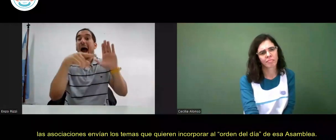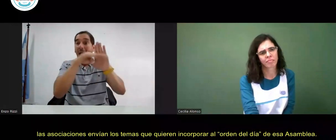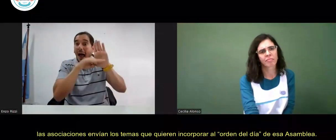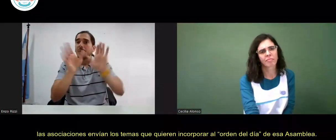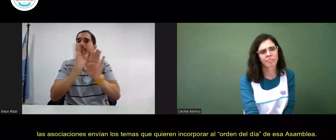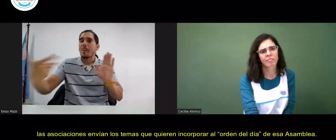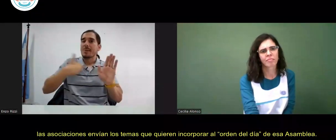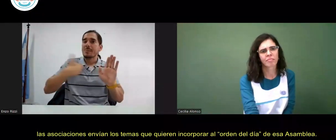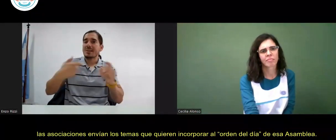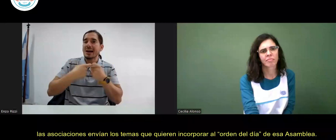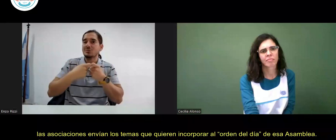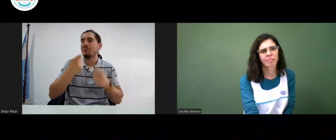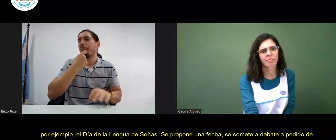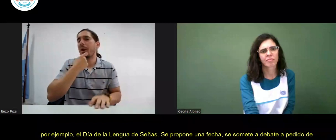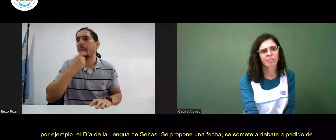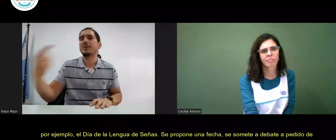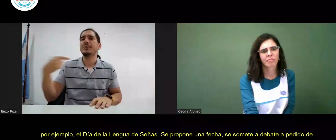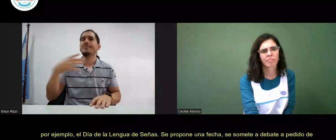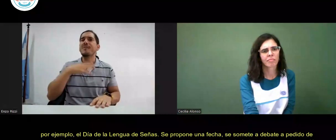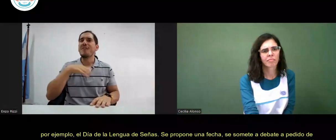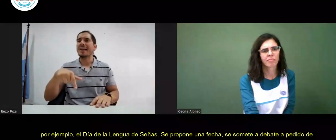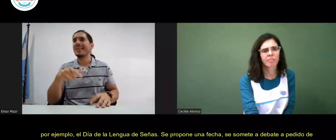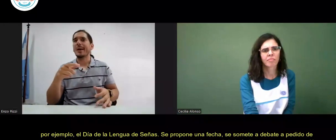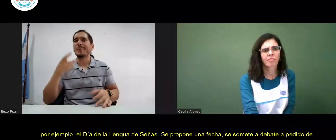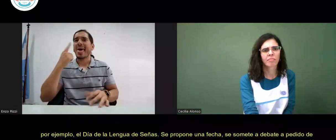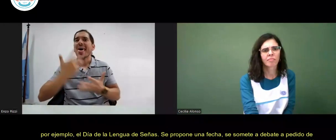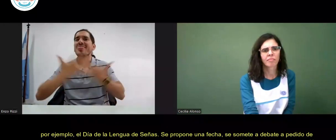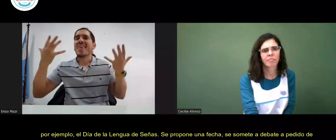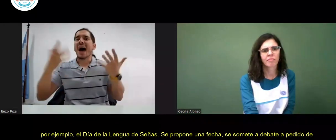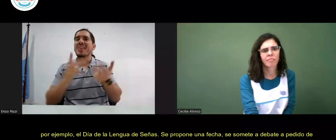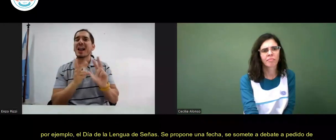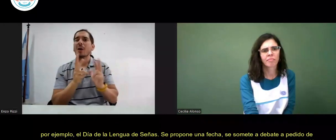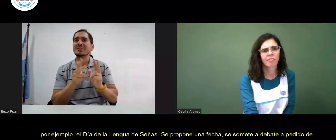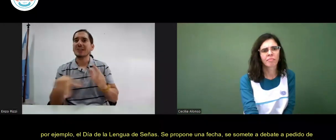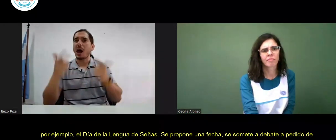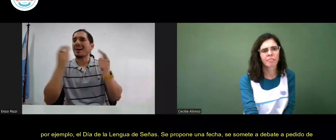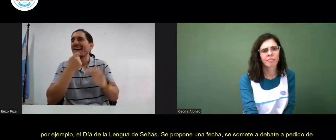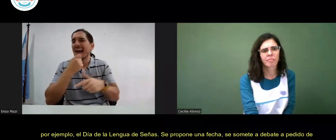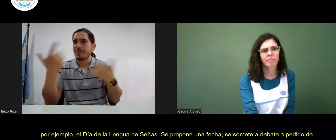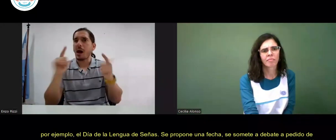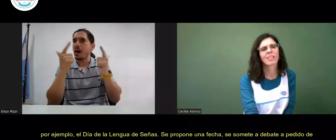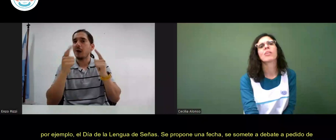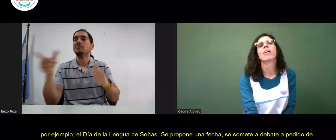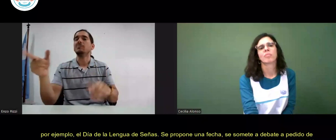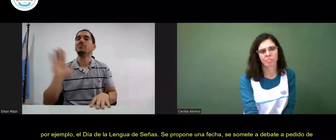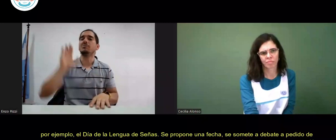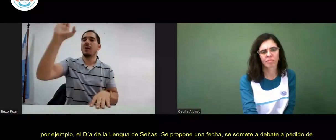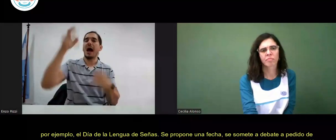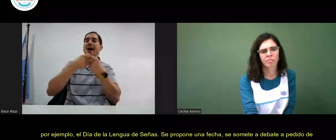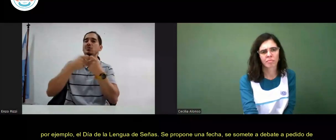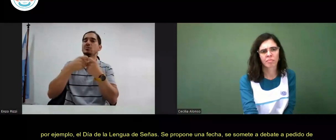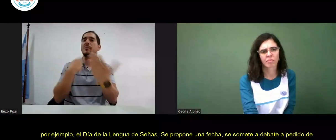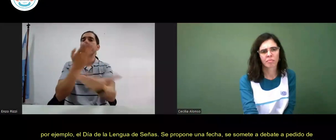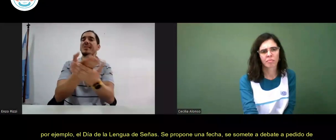solicitados por las asociaciones por ejemplo el día de la lengua de señas se propone una fecha